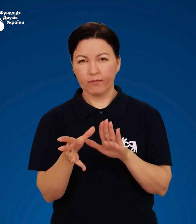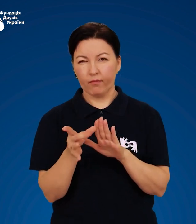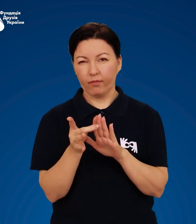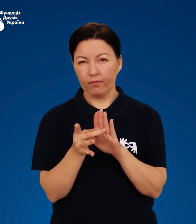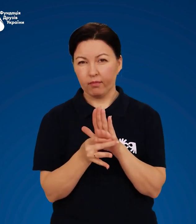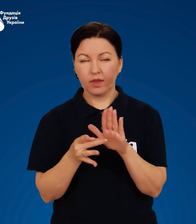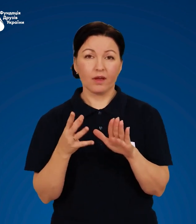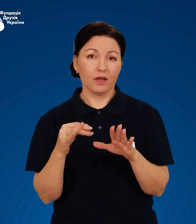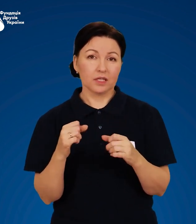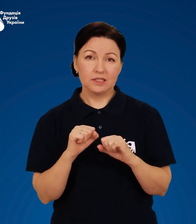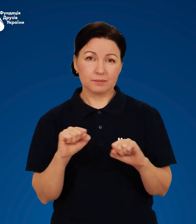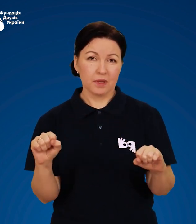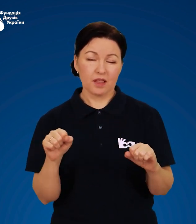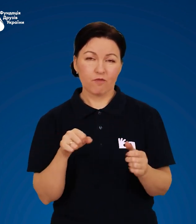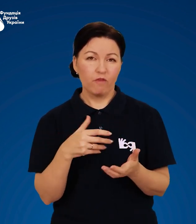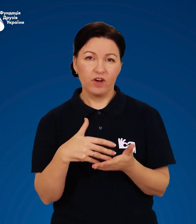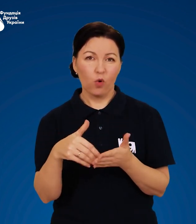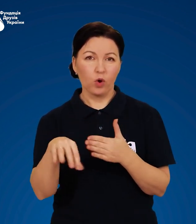сміливо виходьте на вулицю.